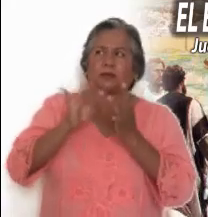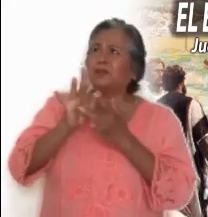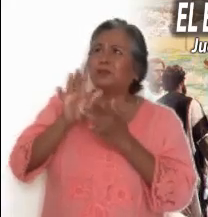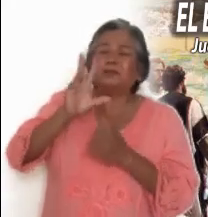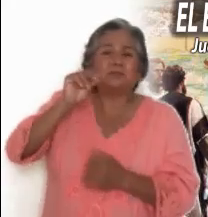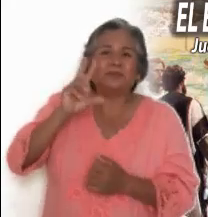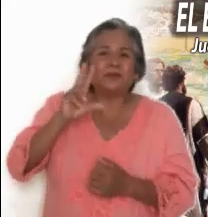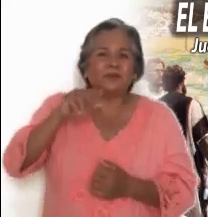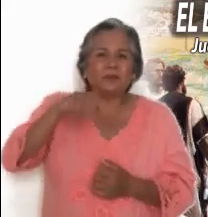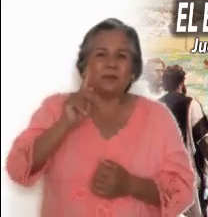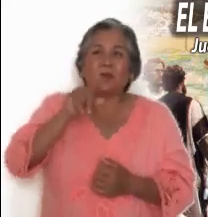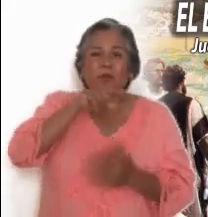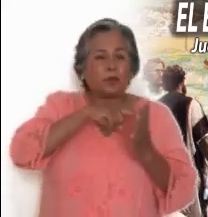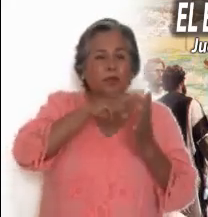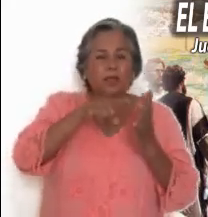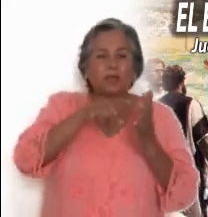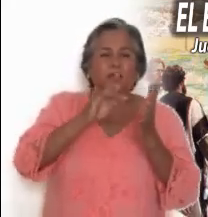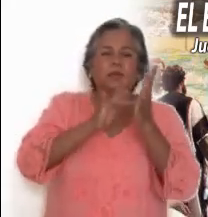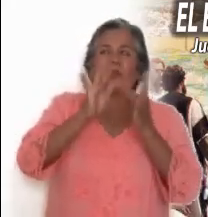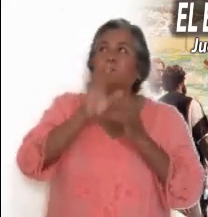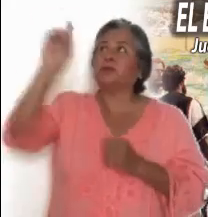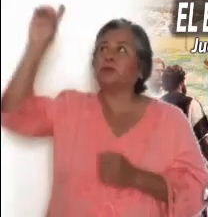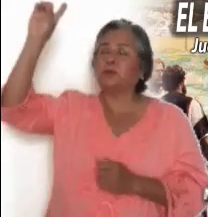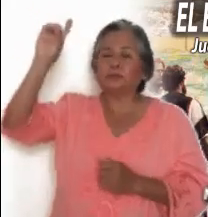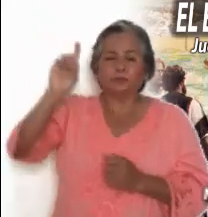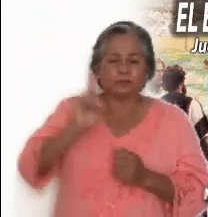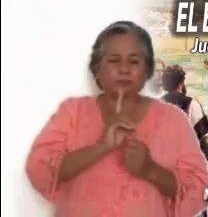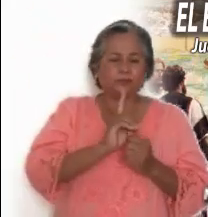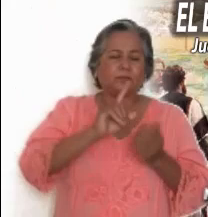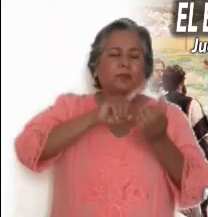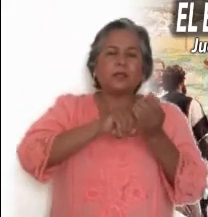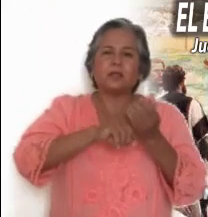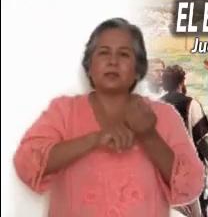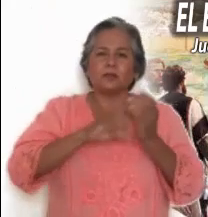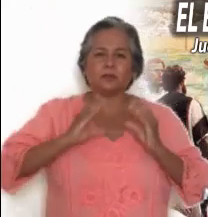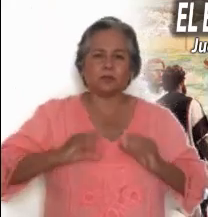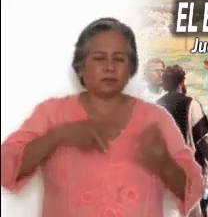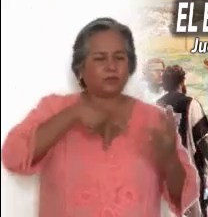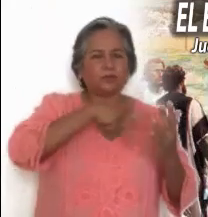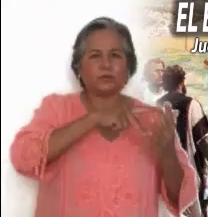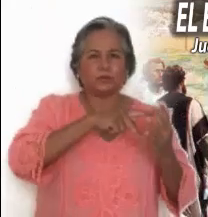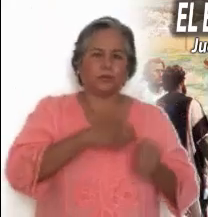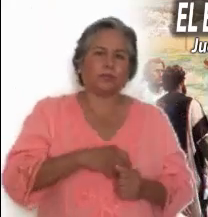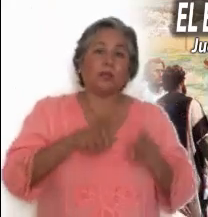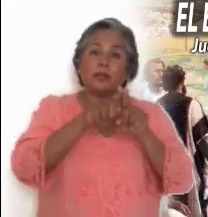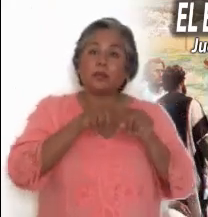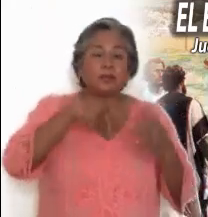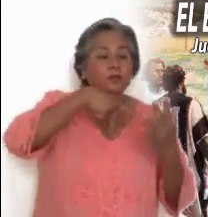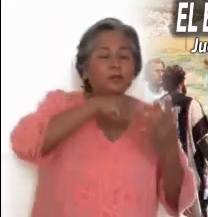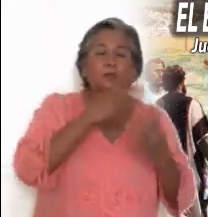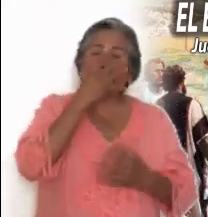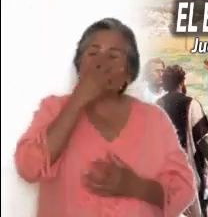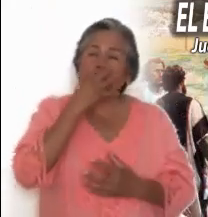presencia, Y superan no solo la tristeza y el dolor de la ausencia, Sino también todos los